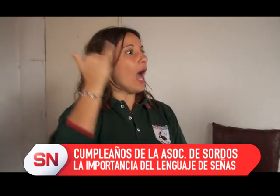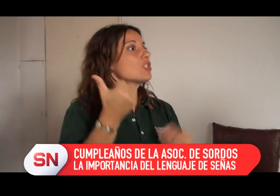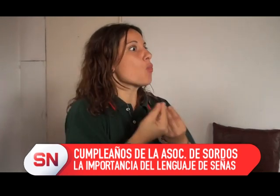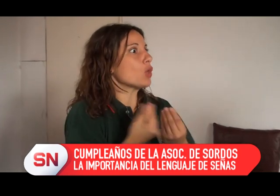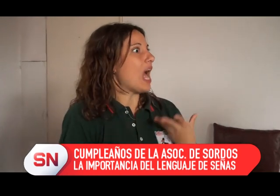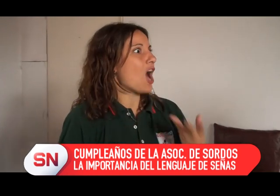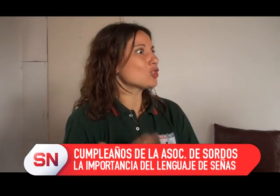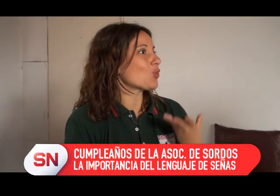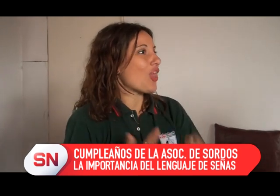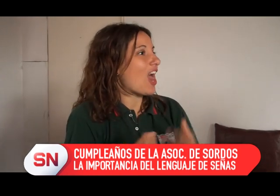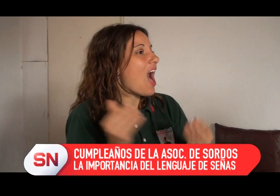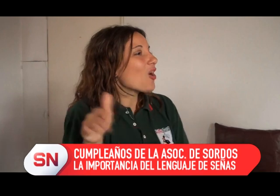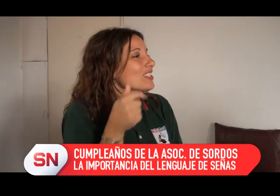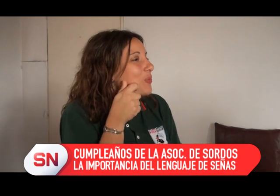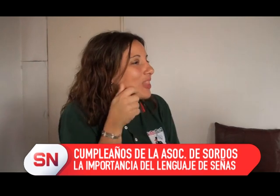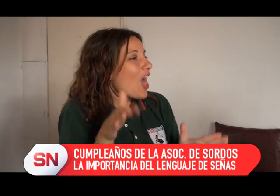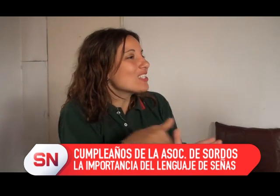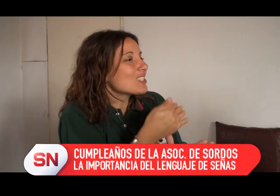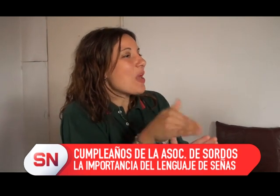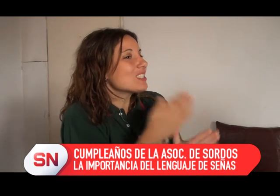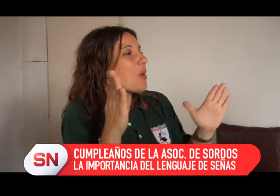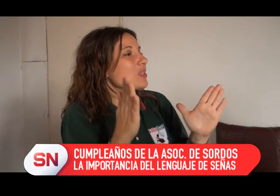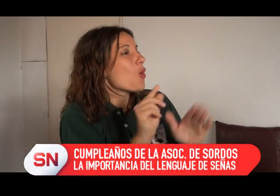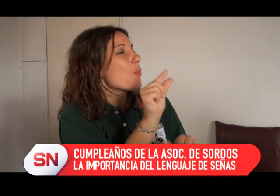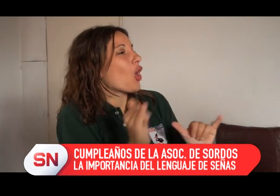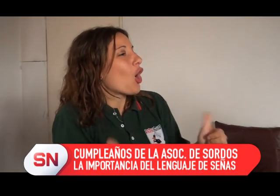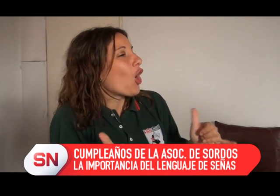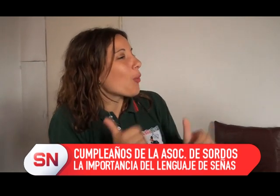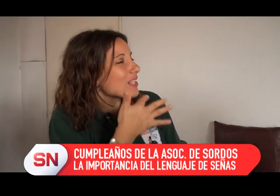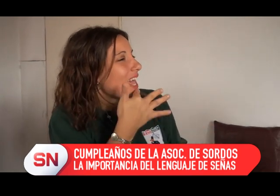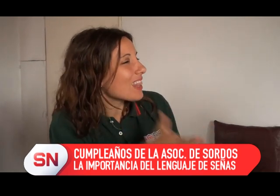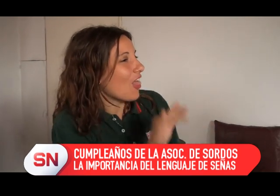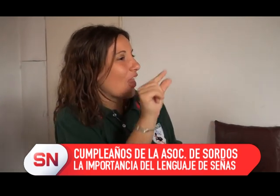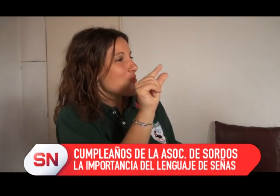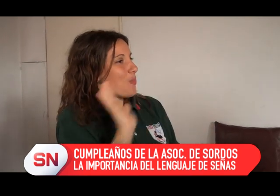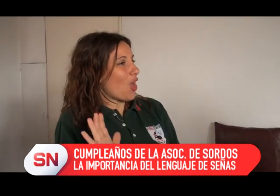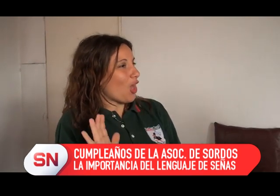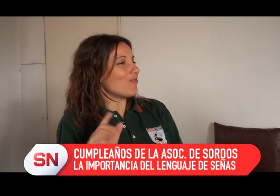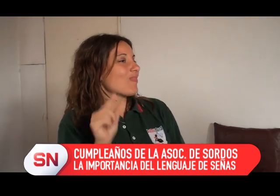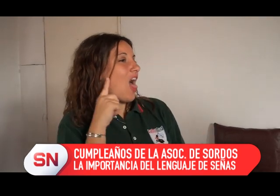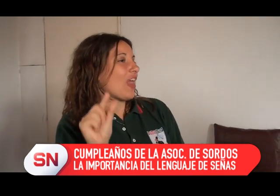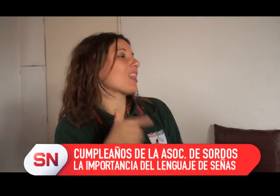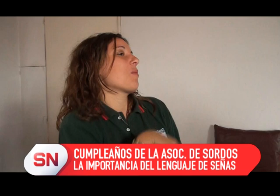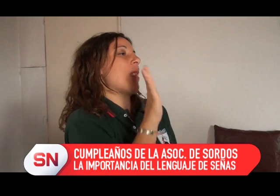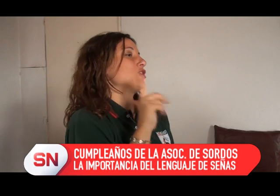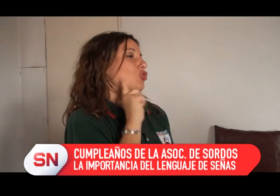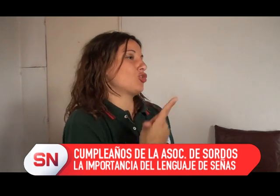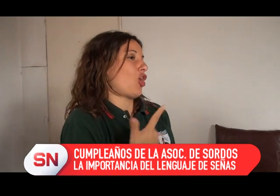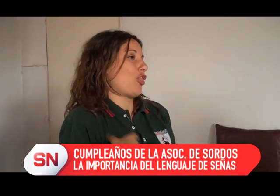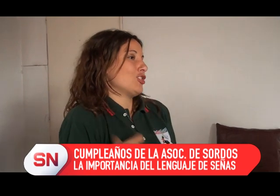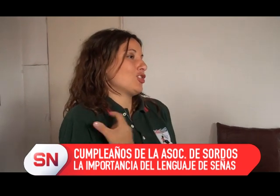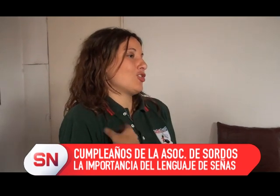Sí, antes había mucha colaboración y ahora, bueno, como está toda la situación, las colaboraciones a veces son pocas,